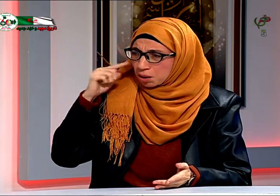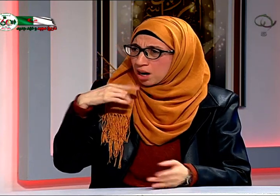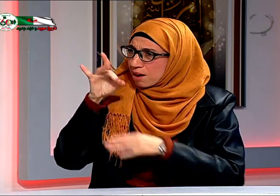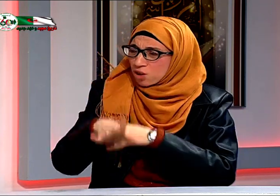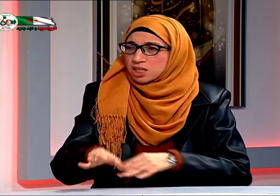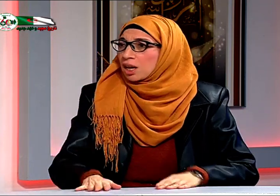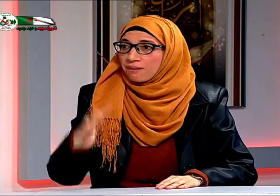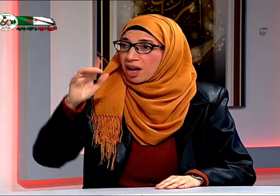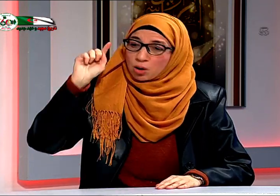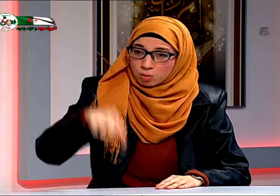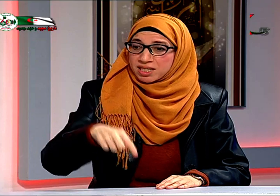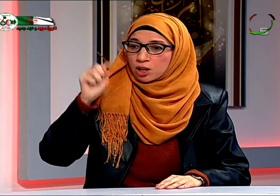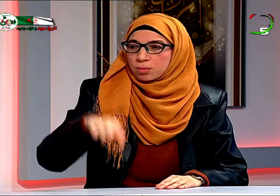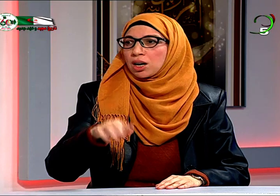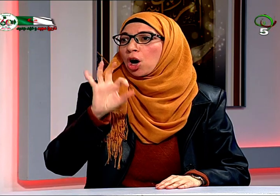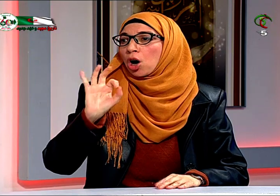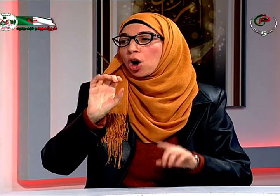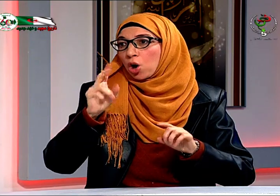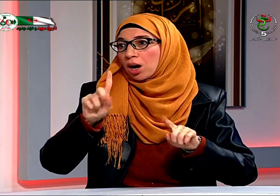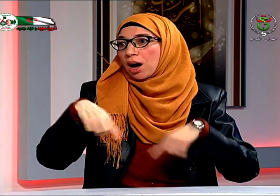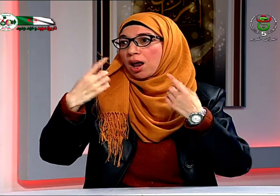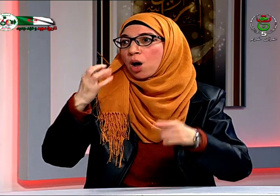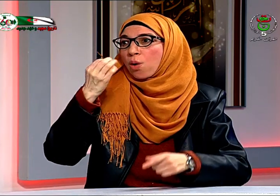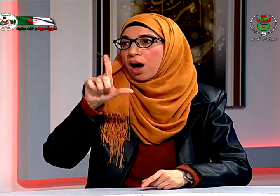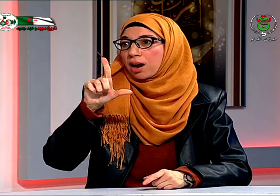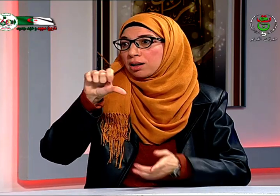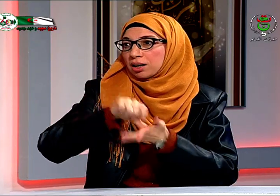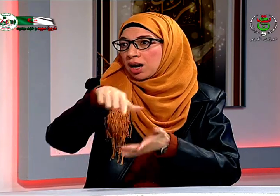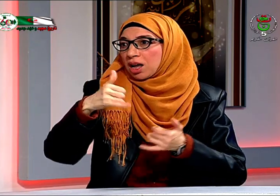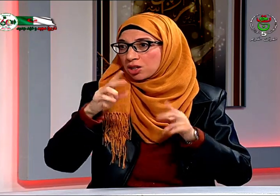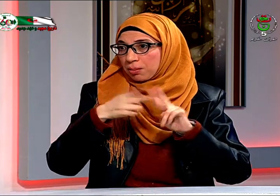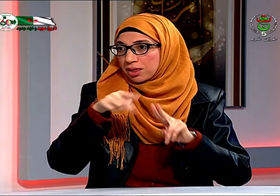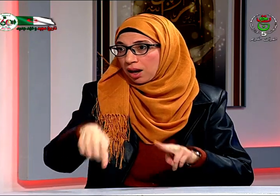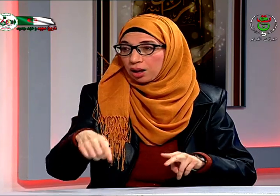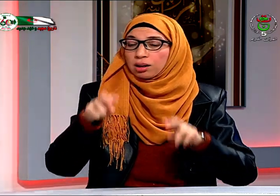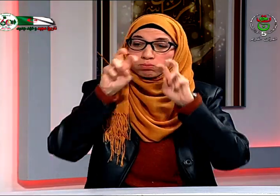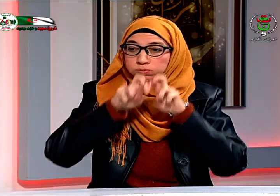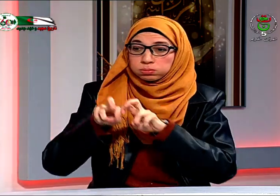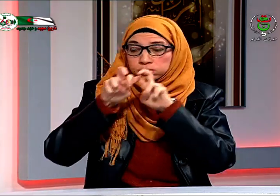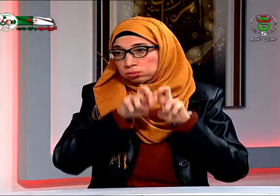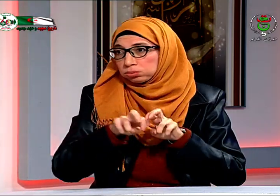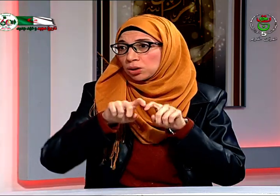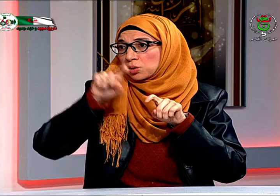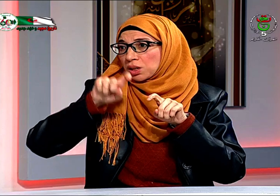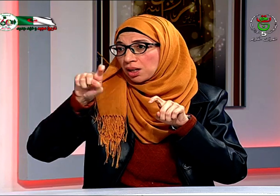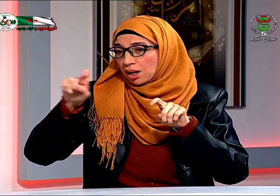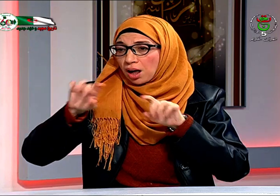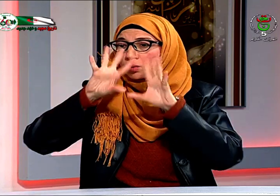سن 14 مستاش قالوا أني علي الارتداء السماعة فذهبت فكانت أول مرة أن أذهب إلى طبيب